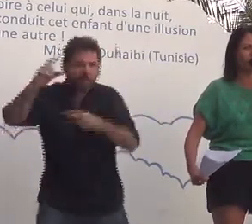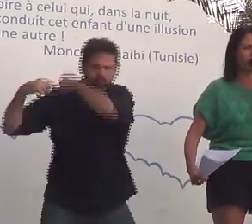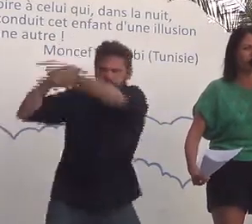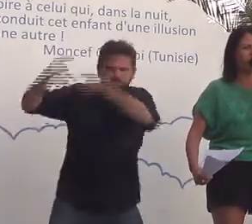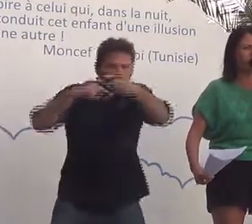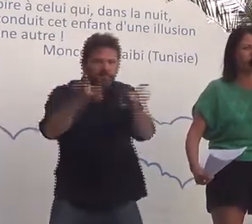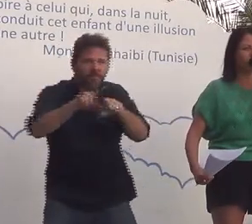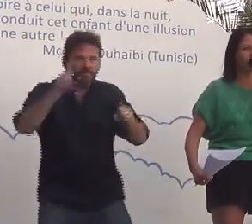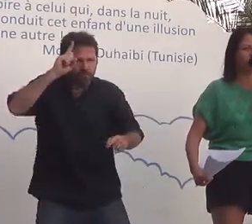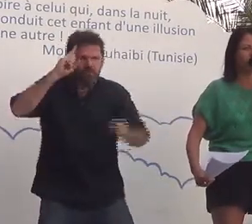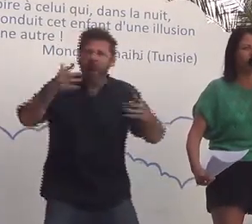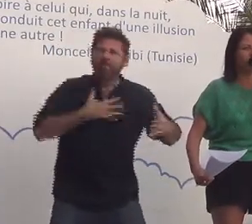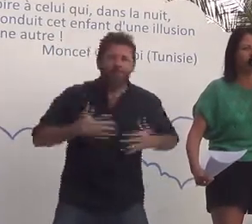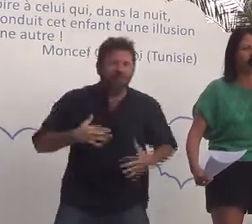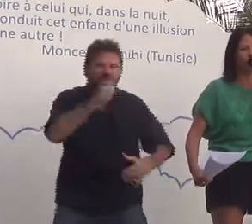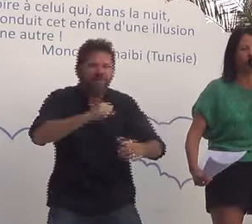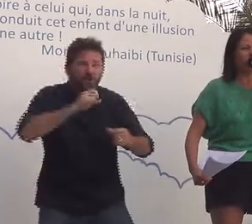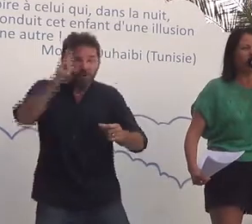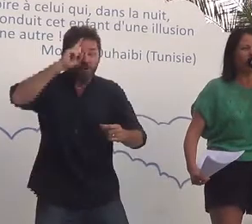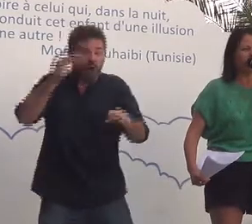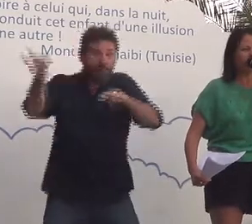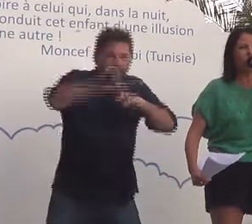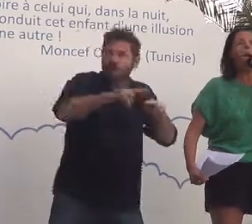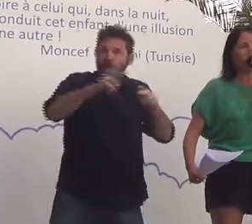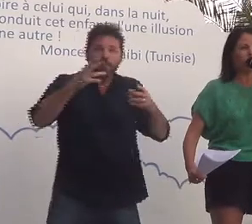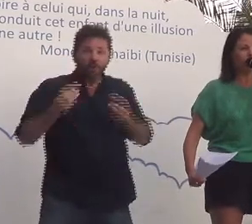-nous peur de mourir ? Pourquoi avons-nous peur de mourir ? Pourquoi avons-nous peur de mourir ? Est-ce que tu